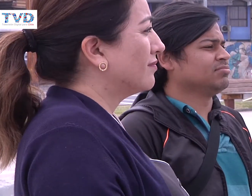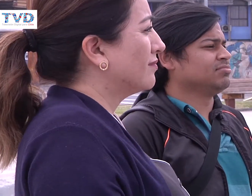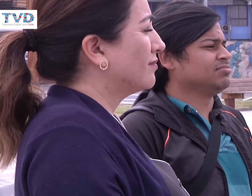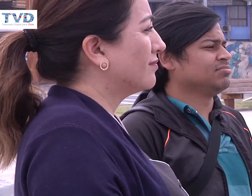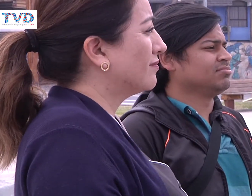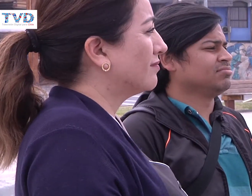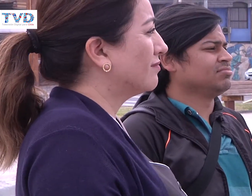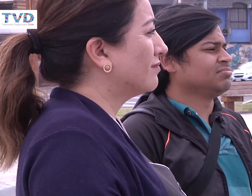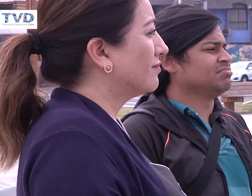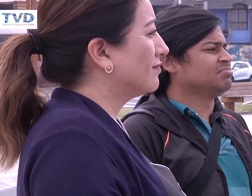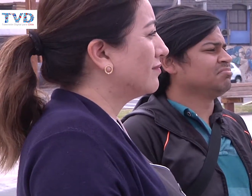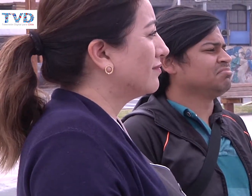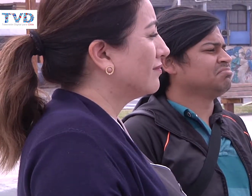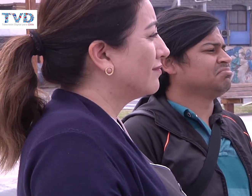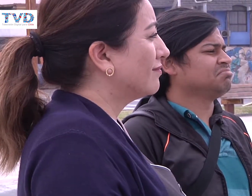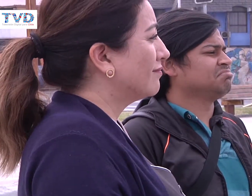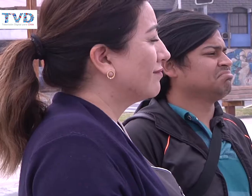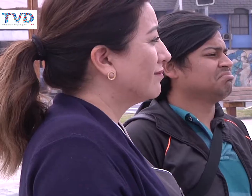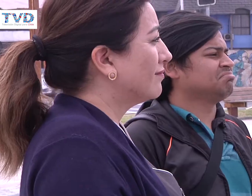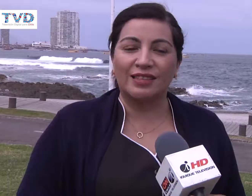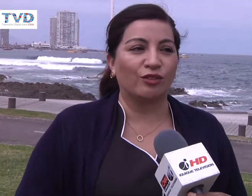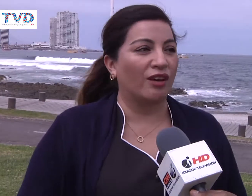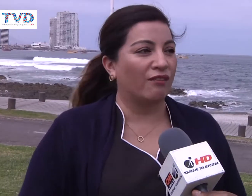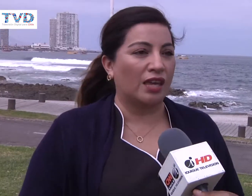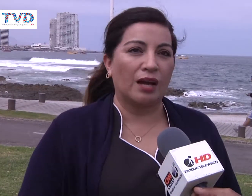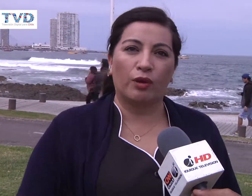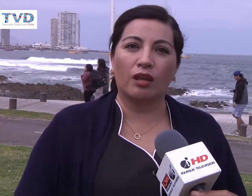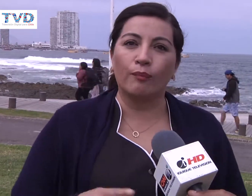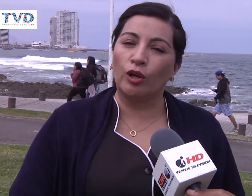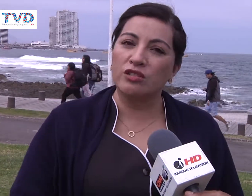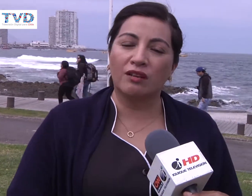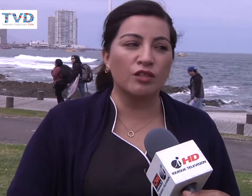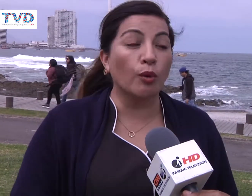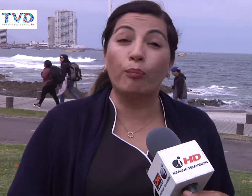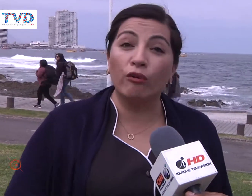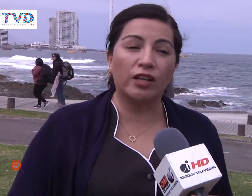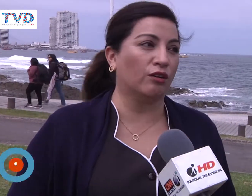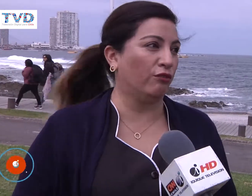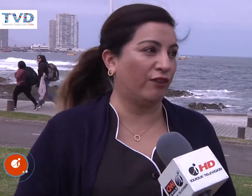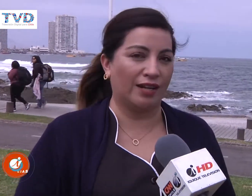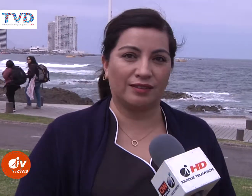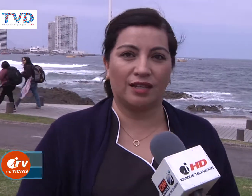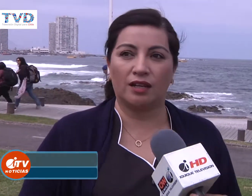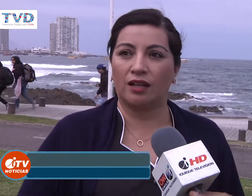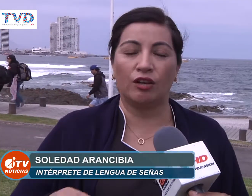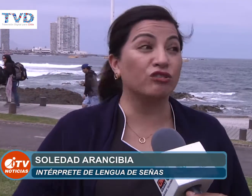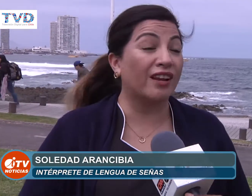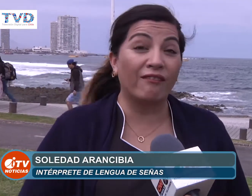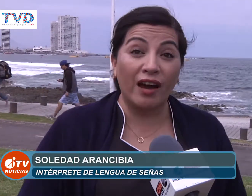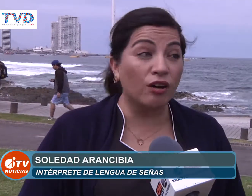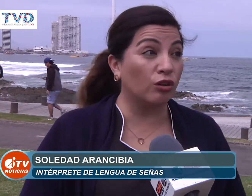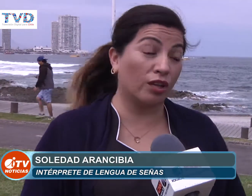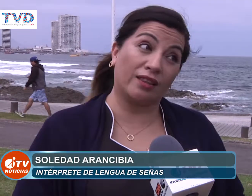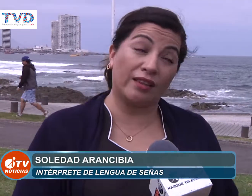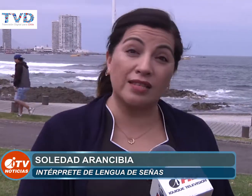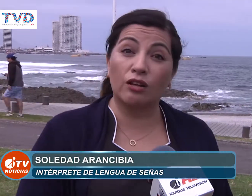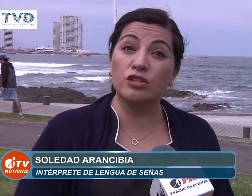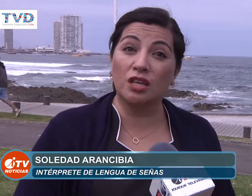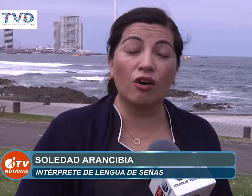temas de integración. Falta todavía, por ejemplo, en los servicios públicos falta, en los trabajos, lo que te decían los chicos